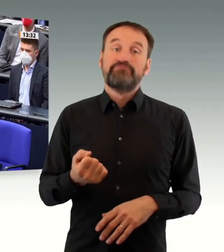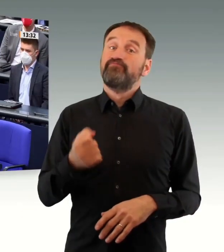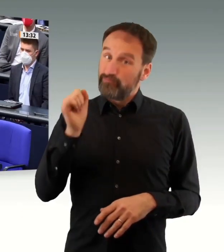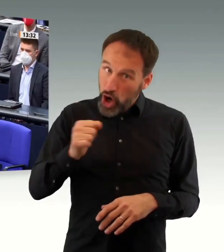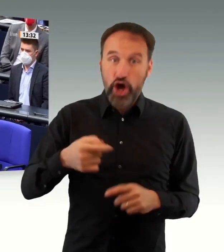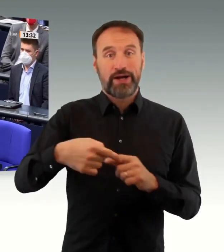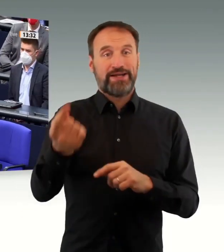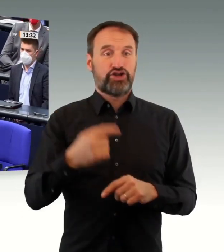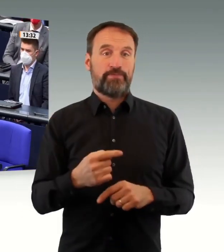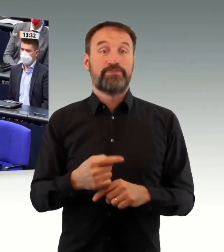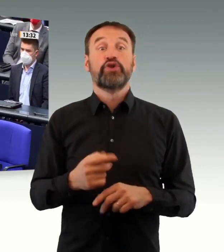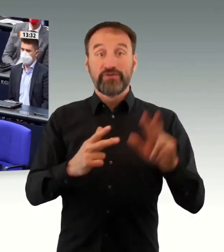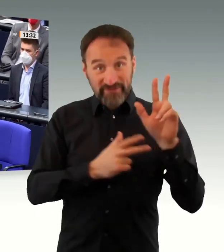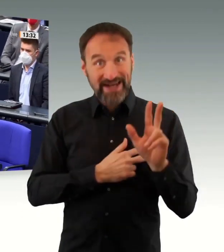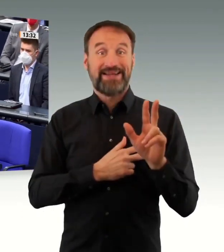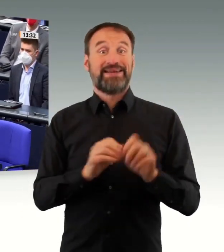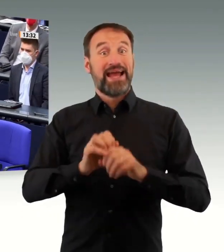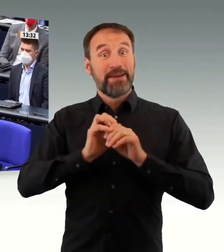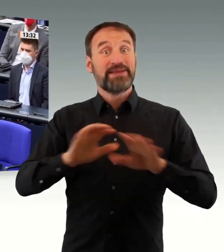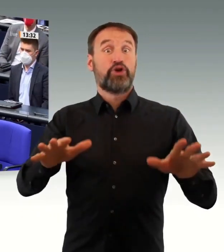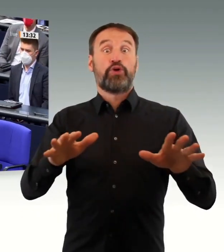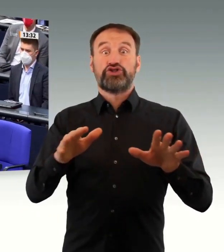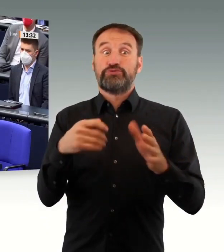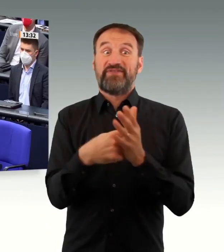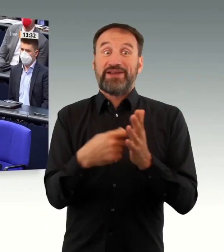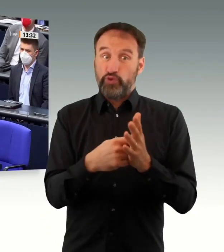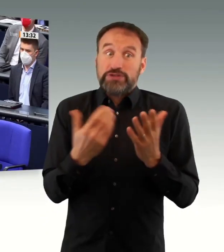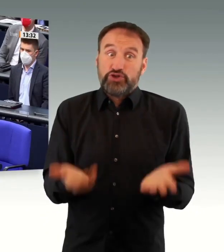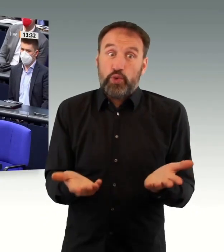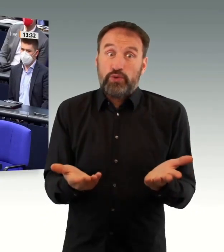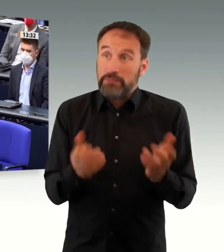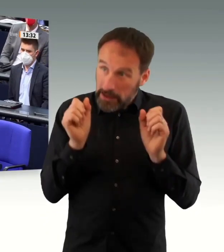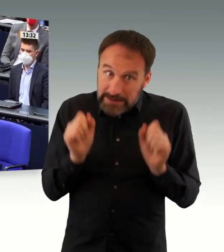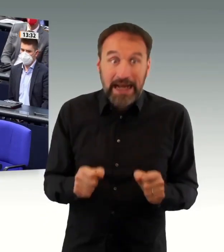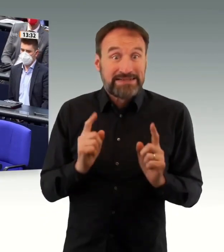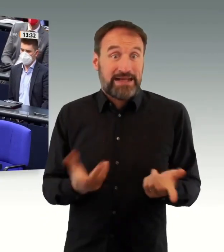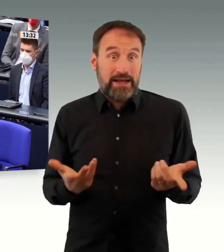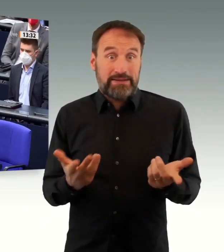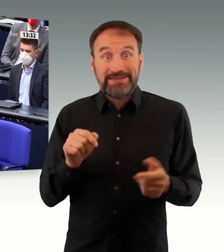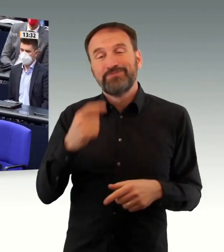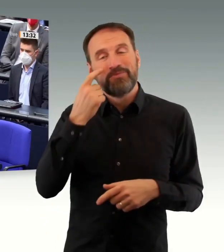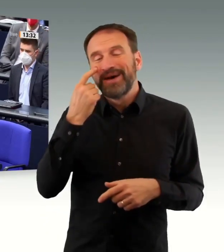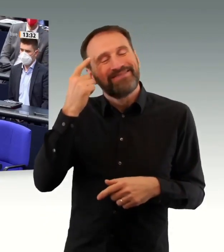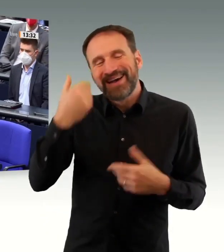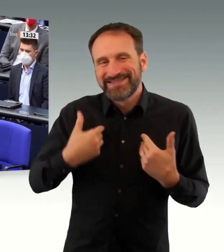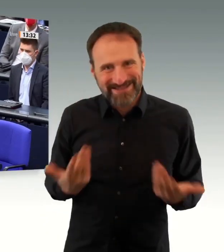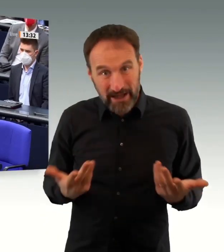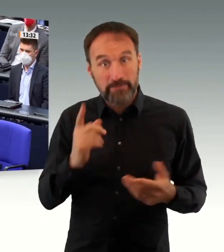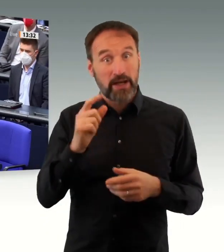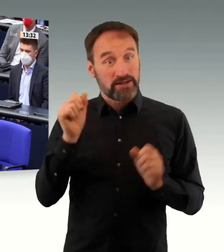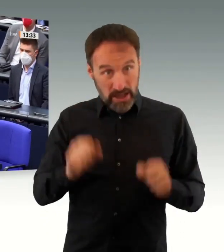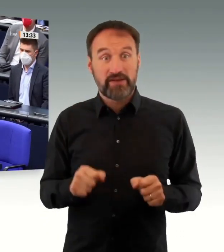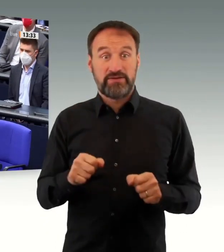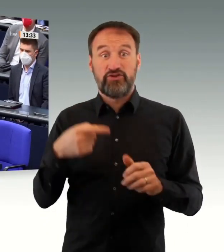Lockdown nicht vorbeikommen werden. So ist die Lage, das einzuräumen. Aber das Parlament, das haben Sie doch selbst, das ist